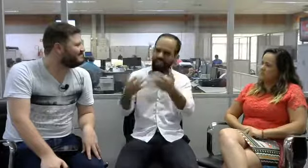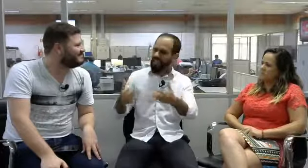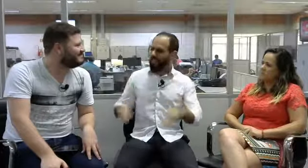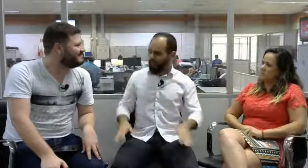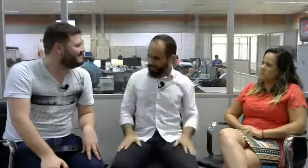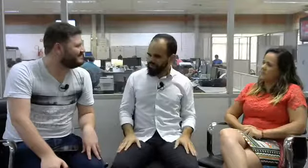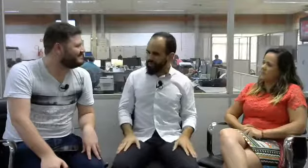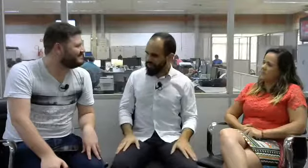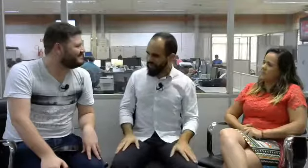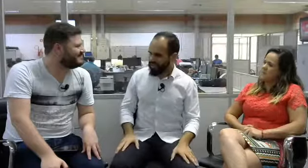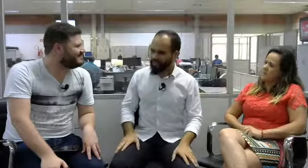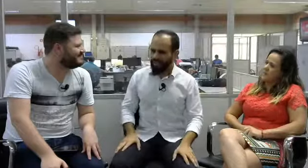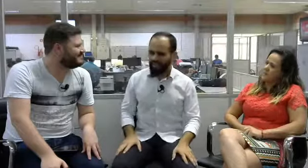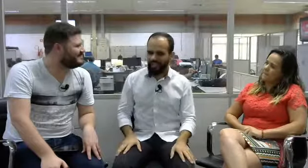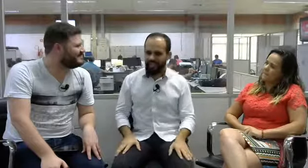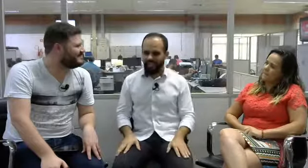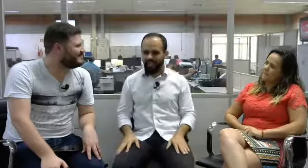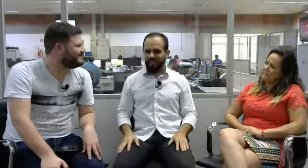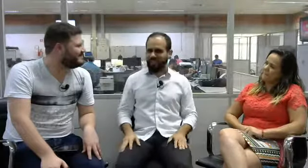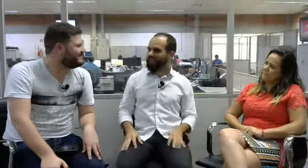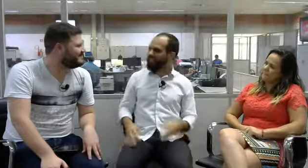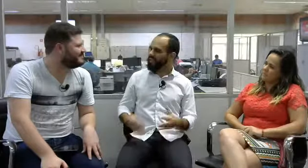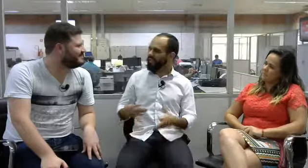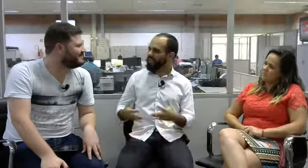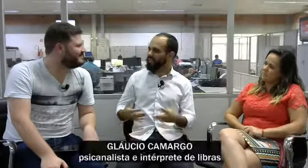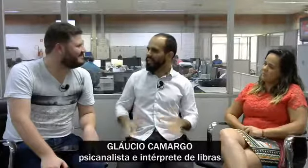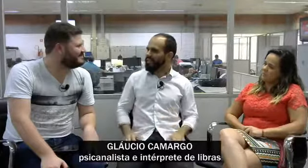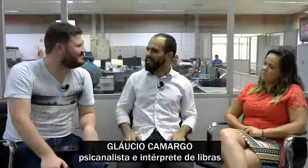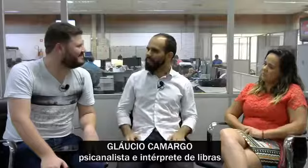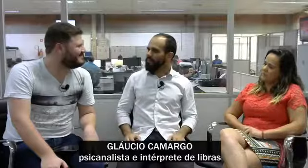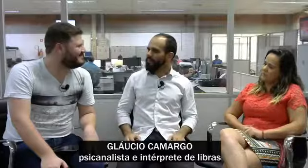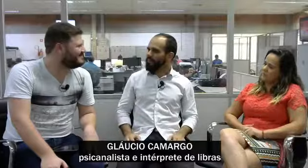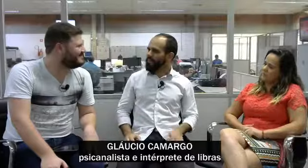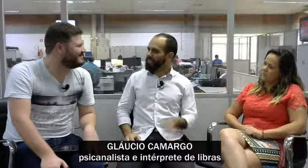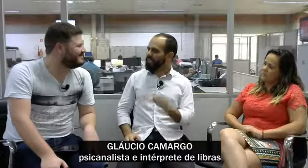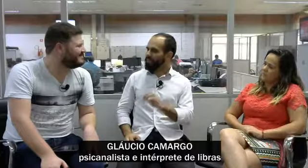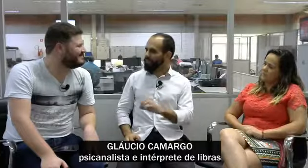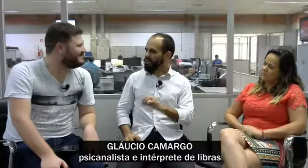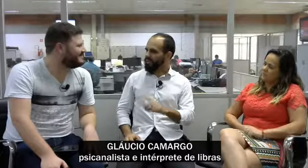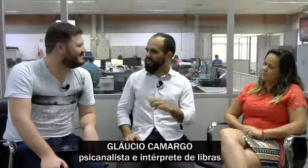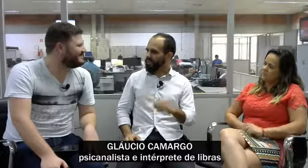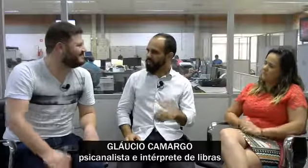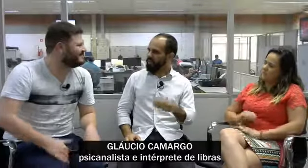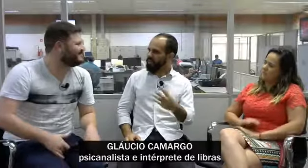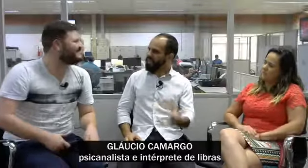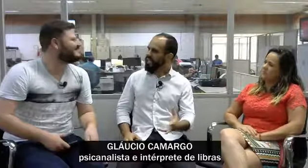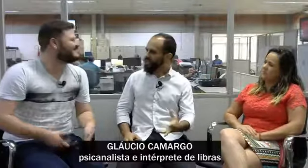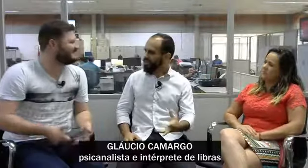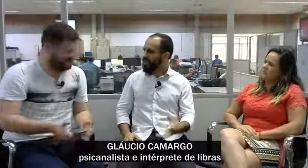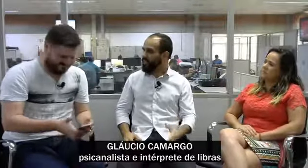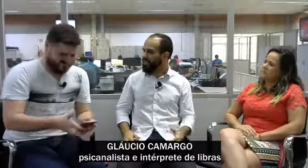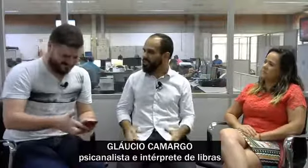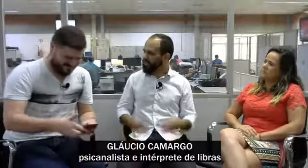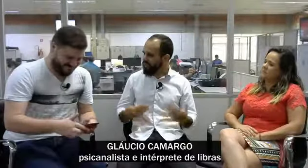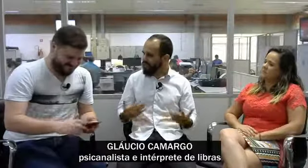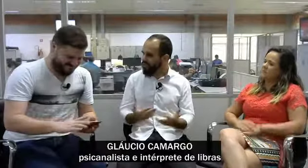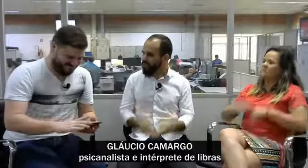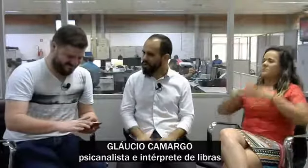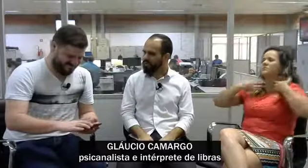Concordo com você, Arthur. Na verdade, a questão da língua de sinais me faz pensar muito na questão do diferente, porque no geral, nós como